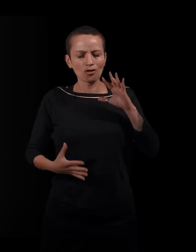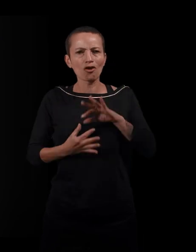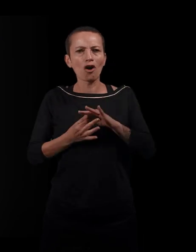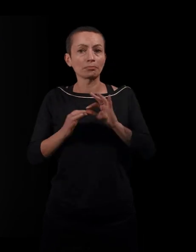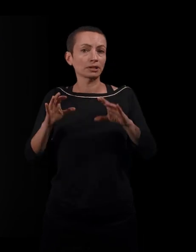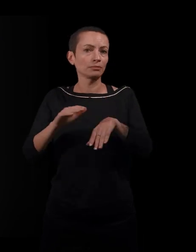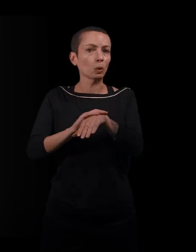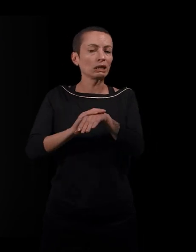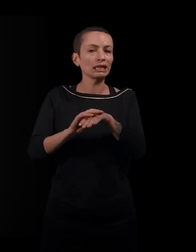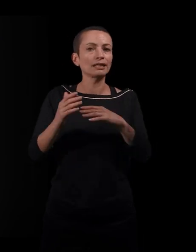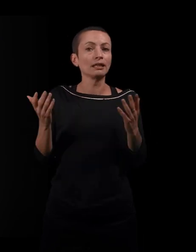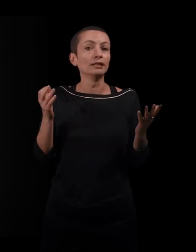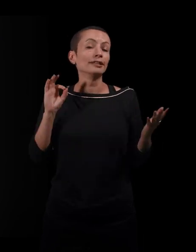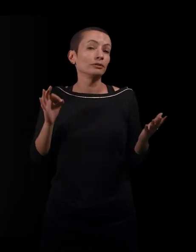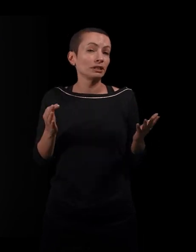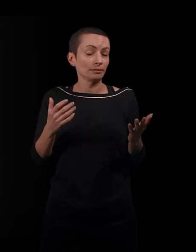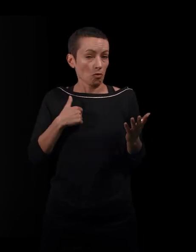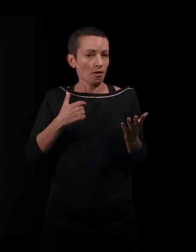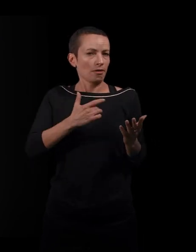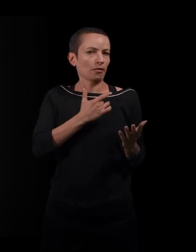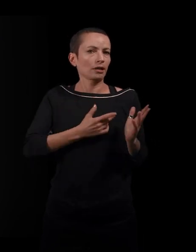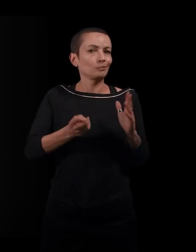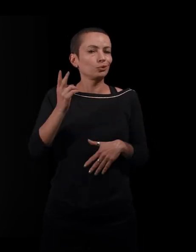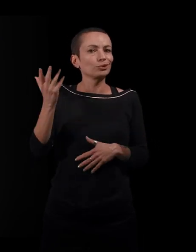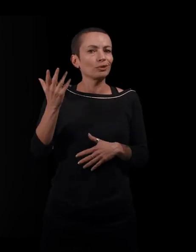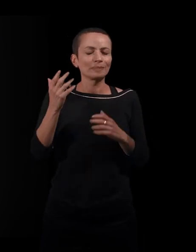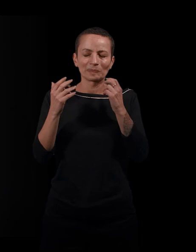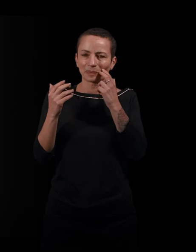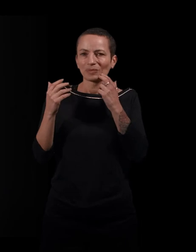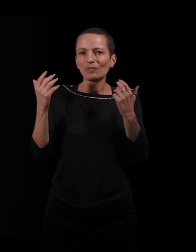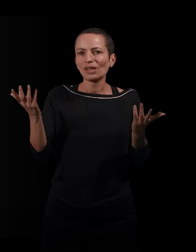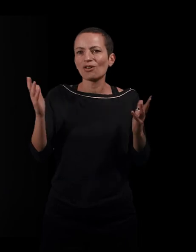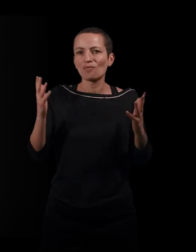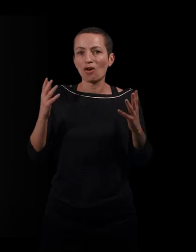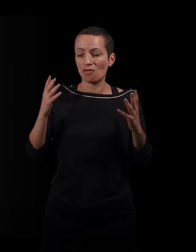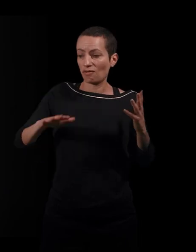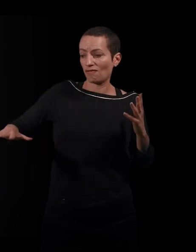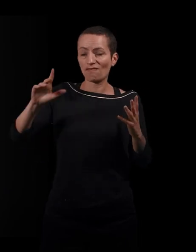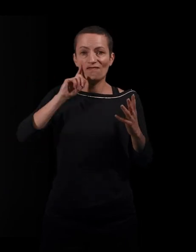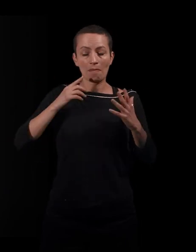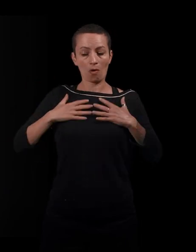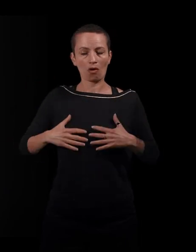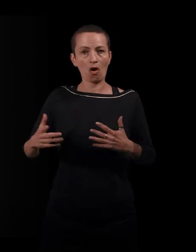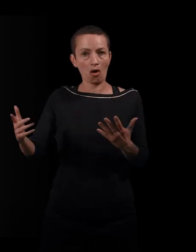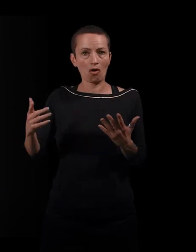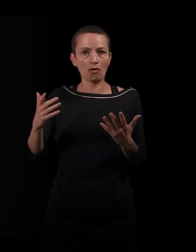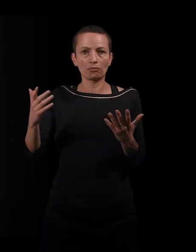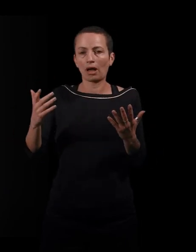Et effectivement, ce qui m'intéressait, c'était de montrer comment le corps des femmes, il est traversé par l'influence de ces